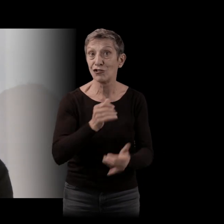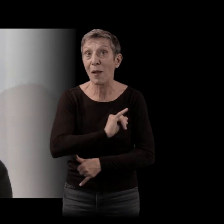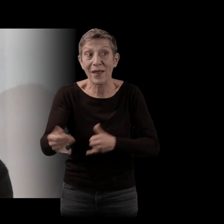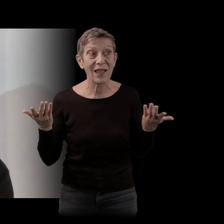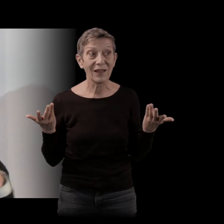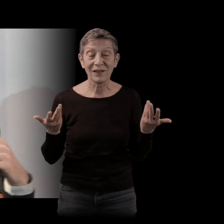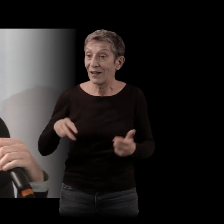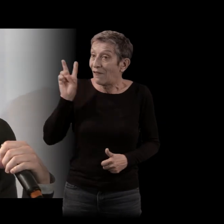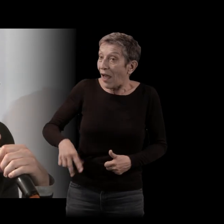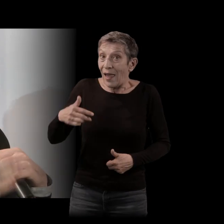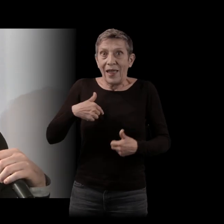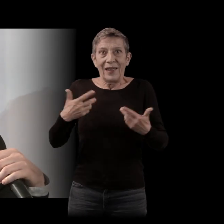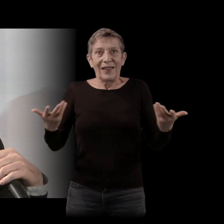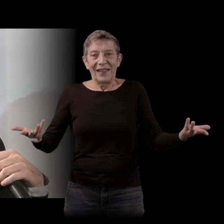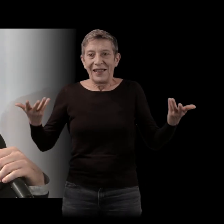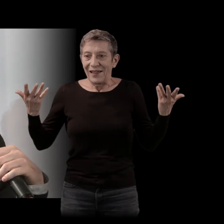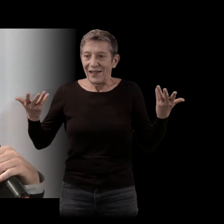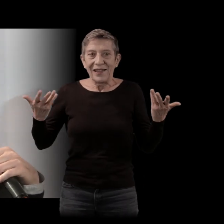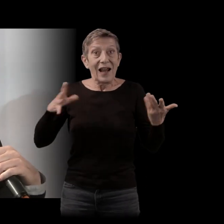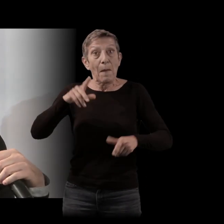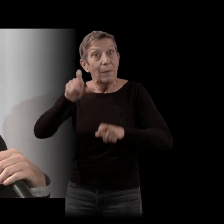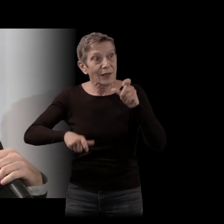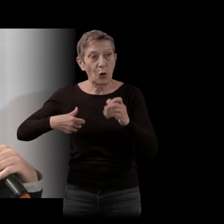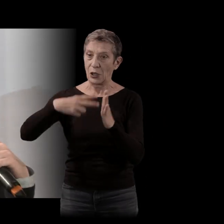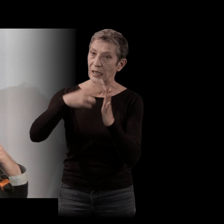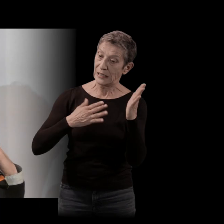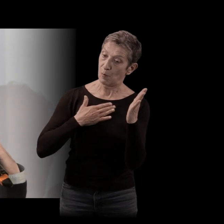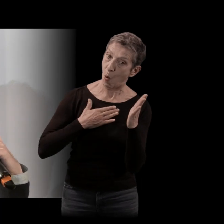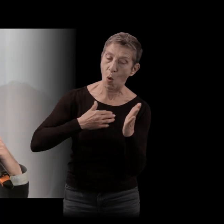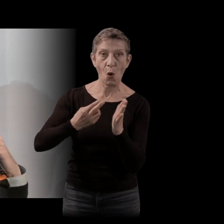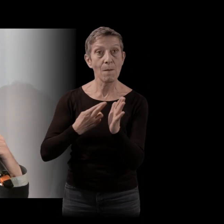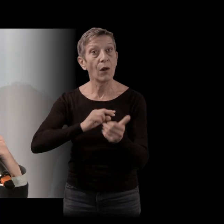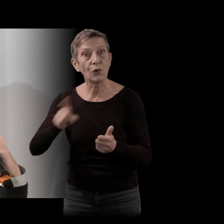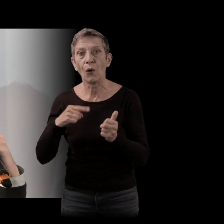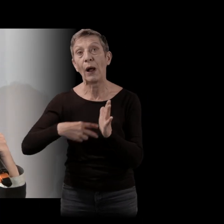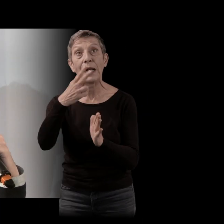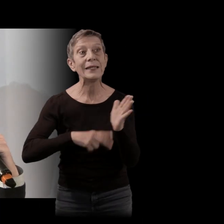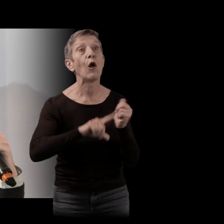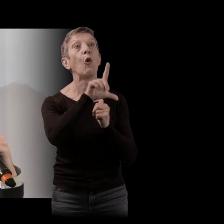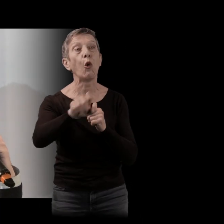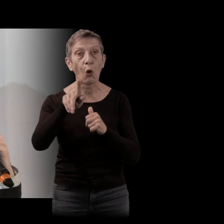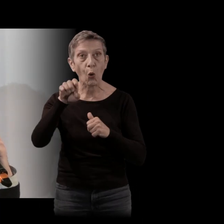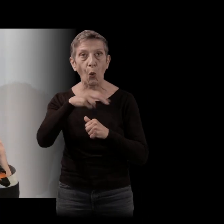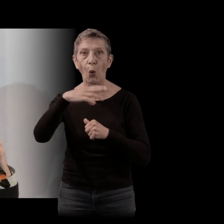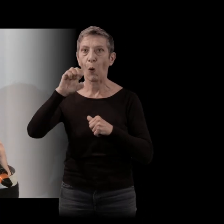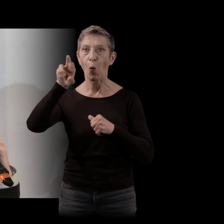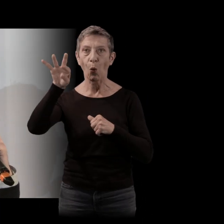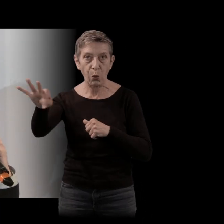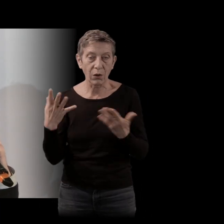des gens qui ne lisent pas mon roman, ils lisent le Goncourt. C'est une chance et puis ça provoque